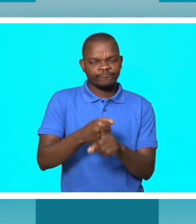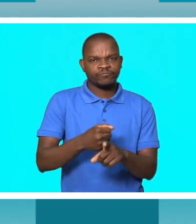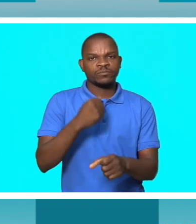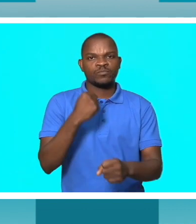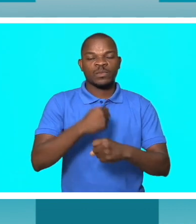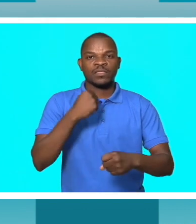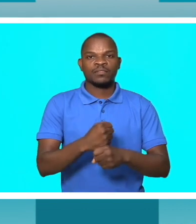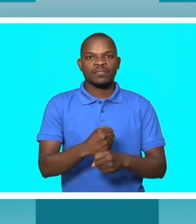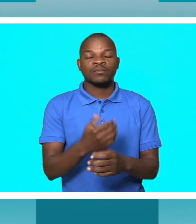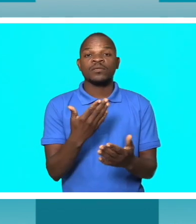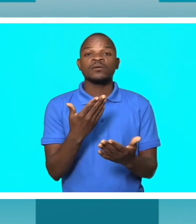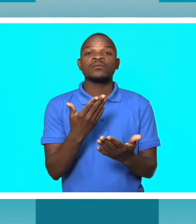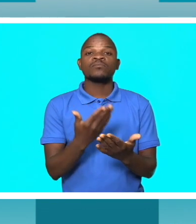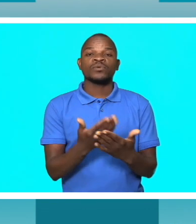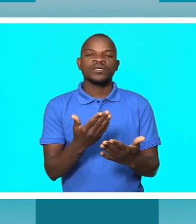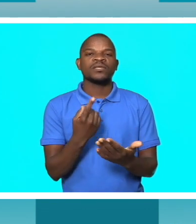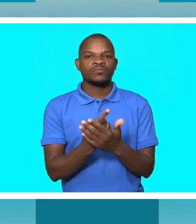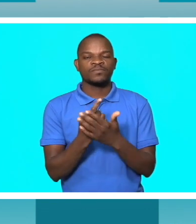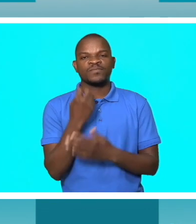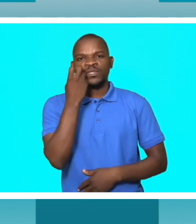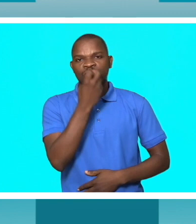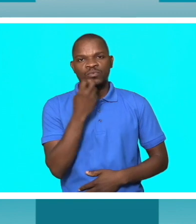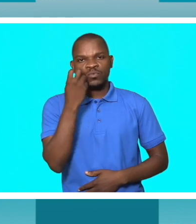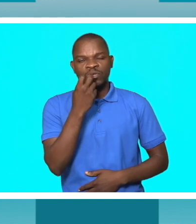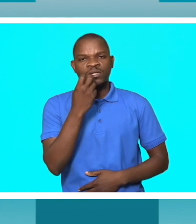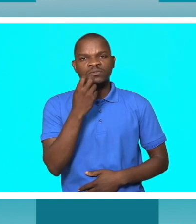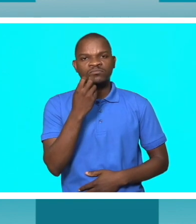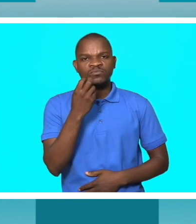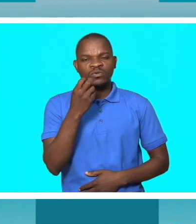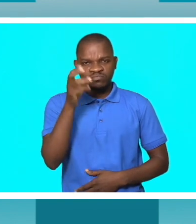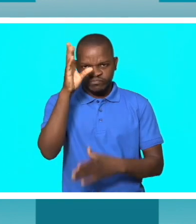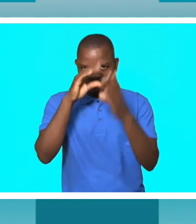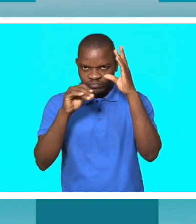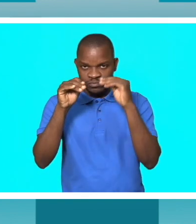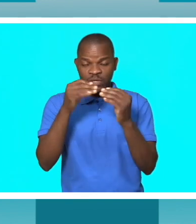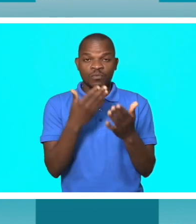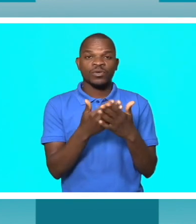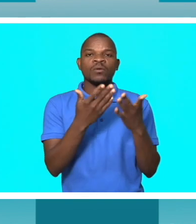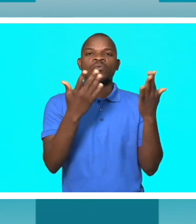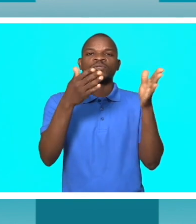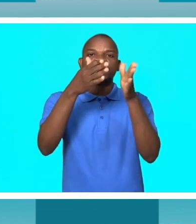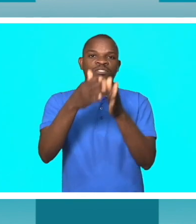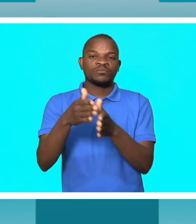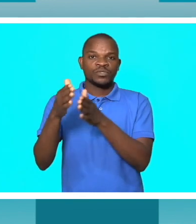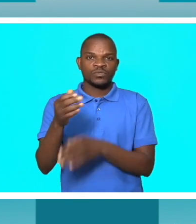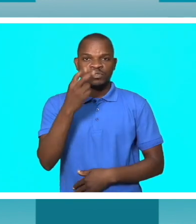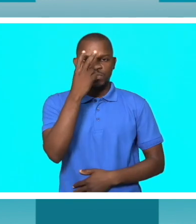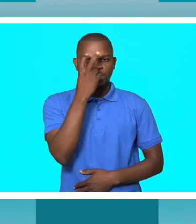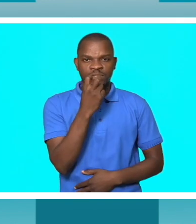porque muitas pessoas com deficiência visual, se calhar, podem não acharem